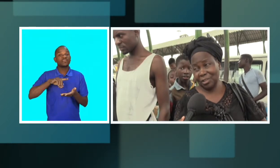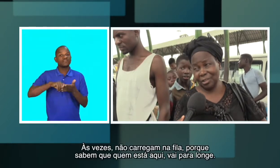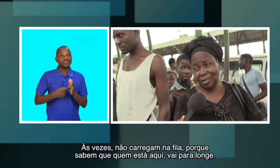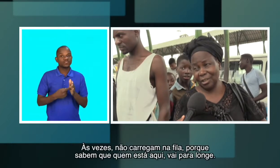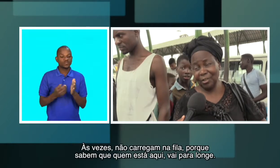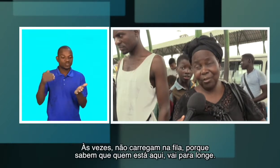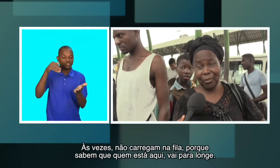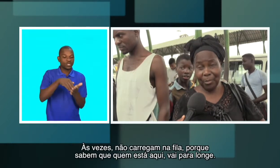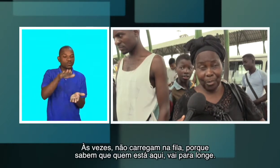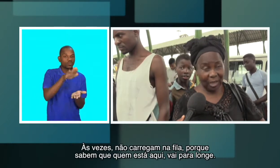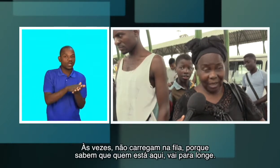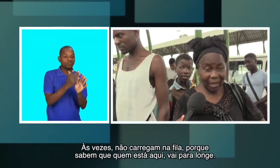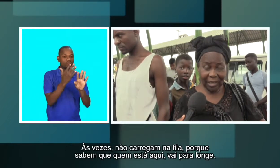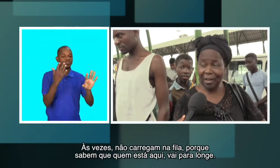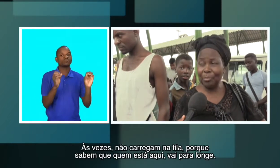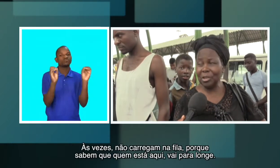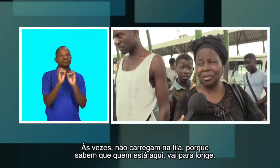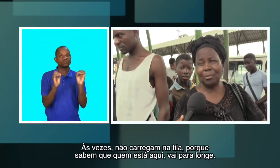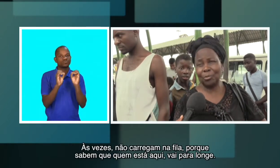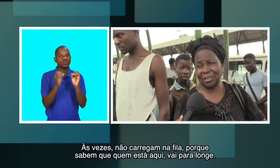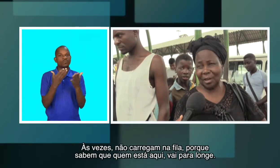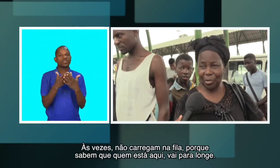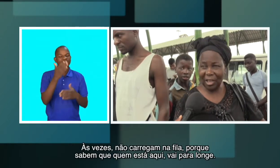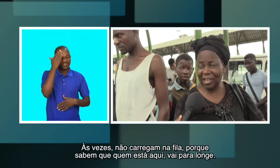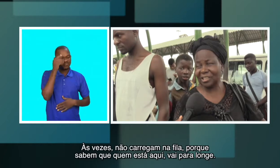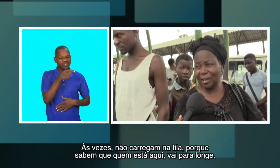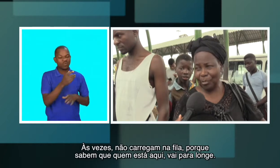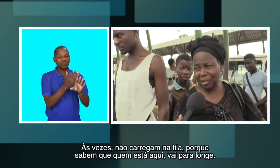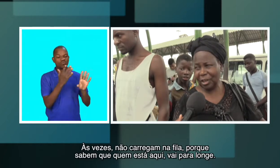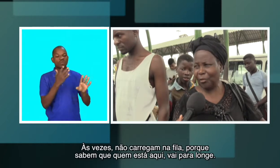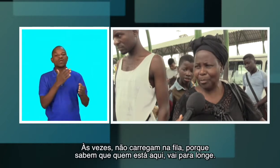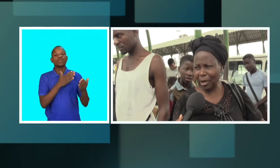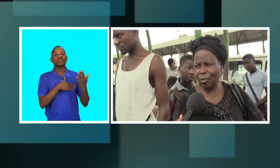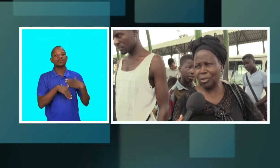até nem vem carregar aqui na bicha, porque sabe que quem está na bicha é que vai para longe.